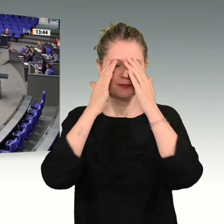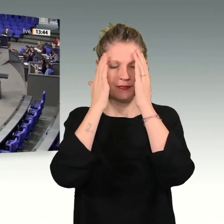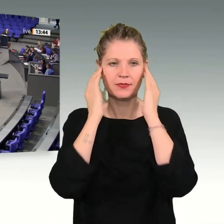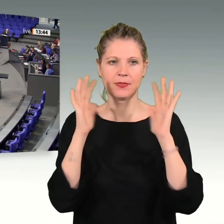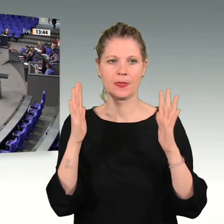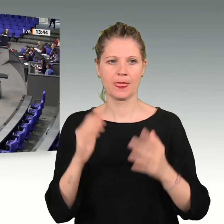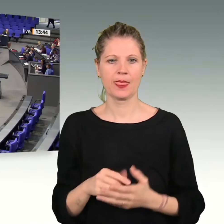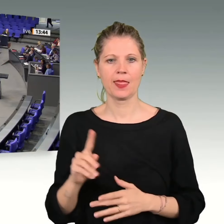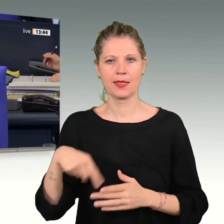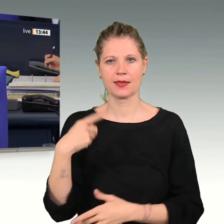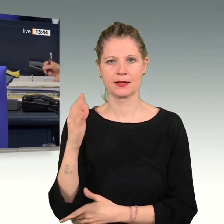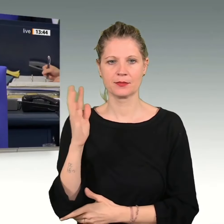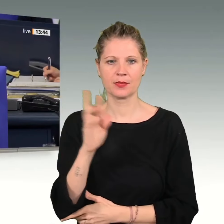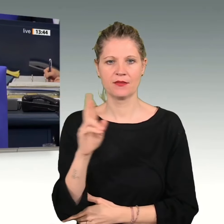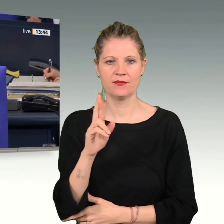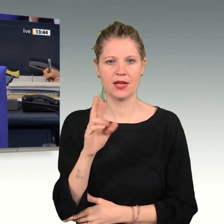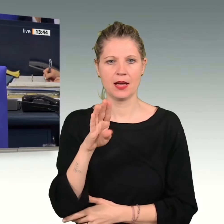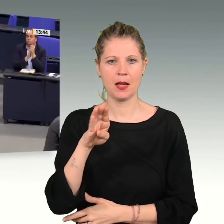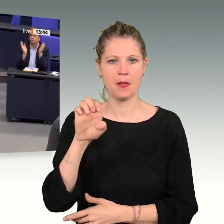Für die SPD-Fraktion hat Bengt-Berg das Wort.